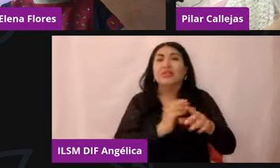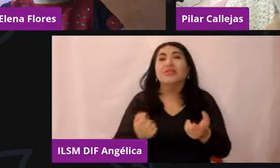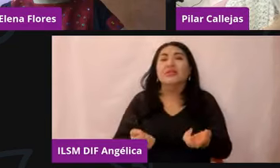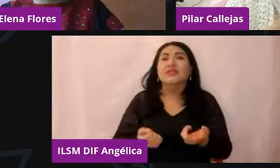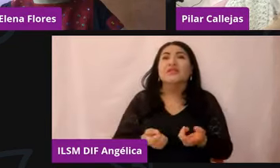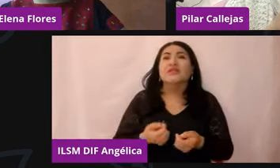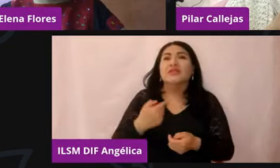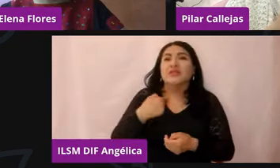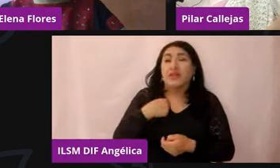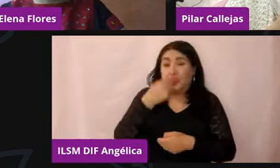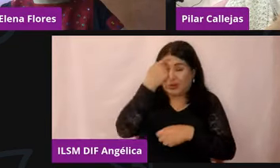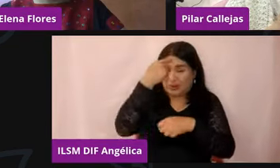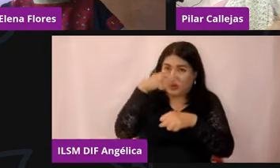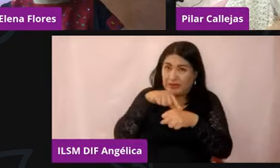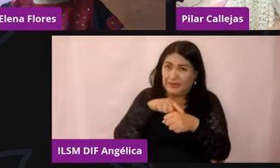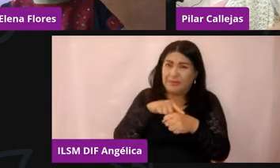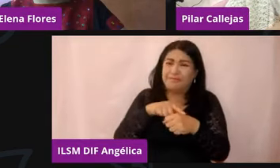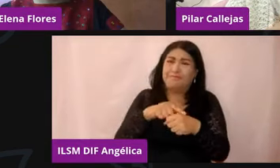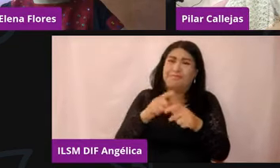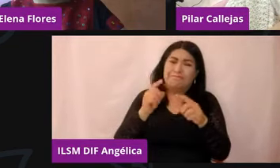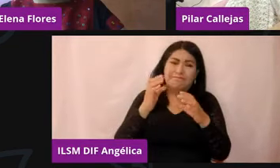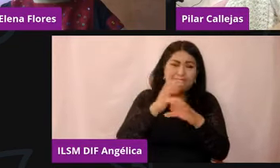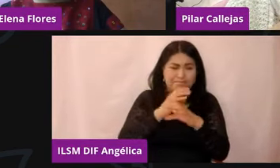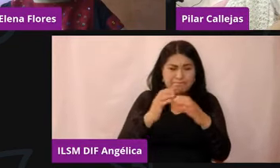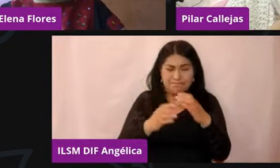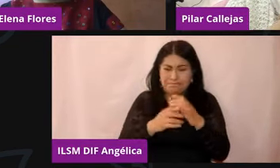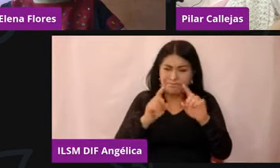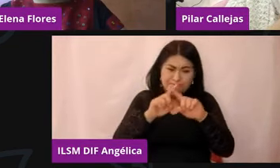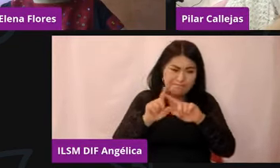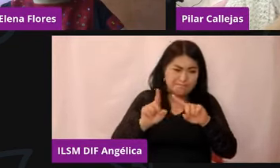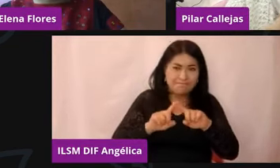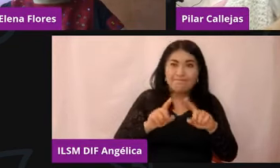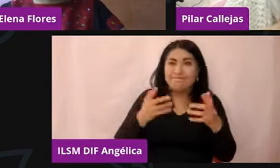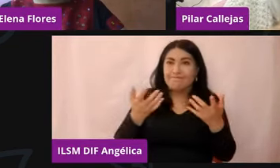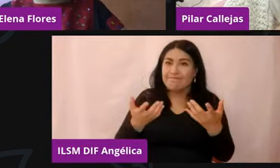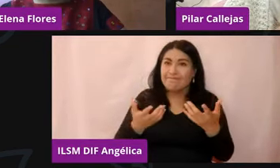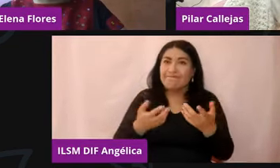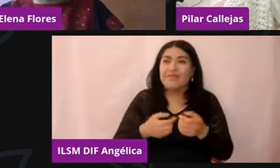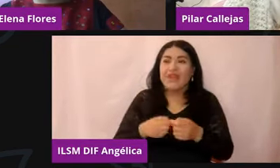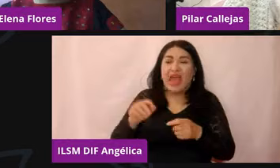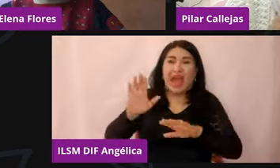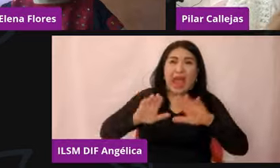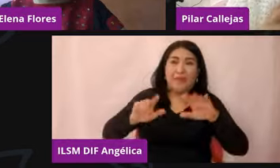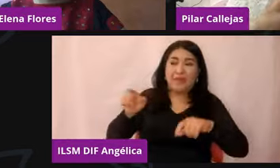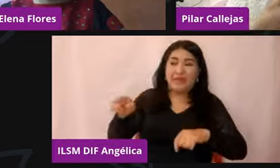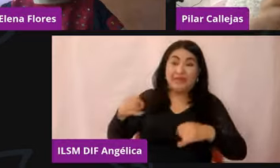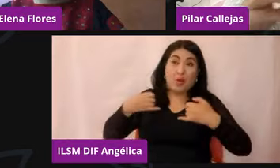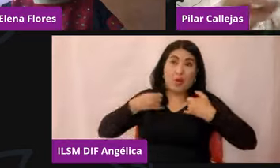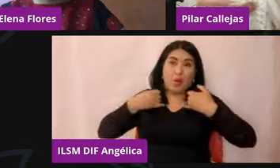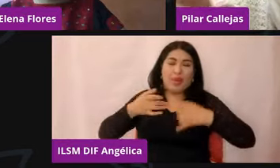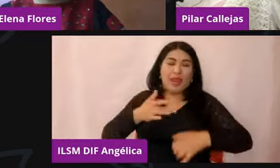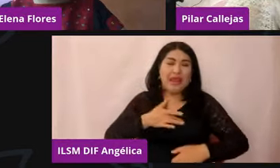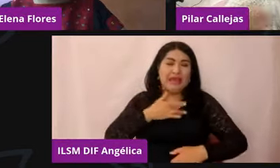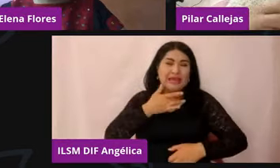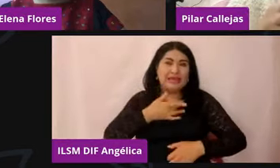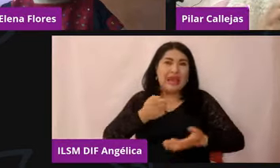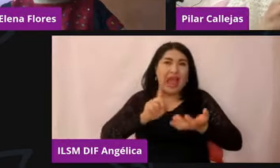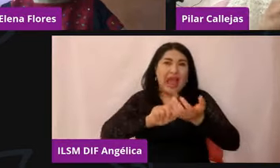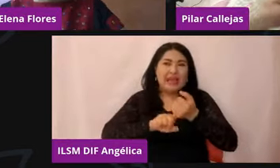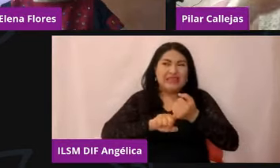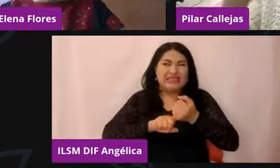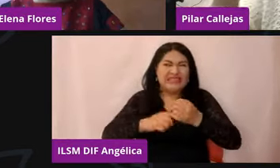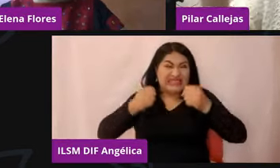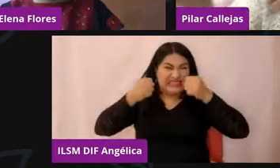pueden ser como muchísimas cosas que tengan que ver como con la misma inseguridad que pasa el adolescente en su etapa de desarrollo,